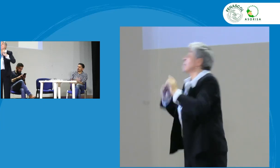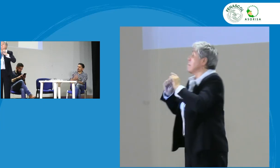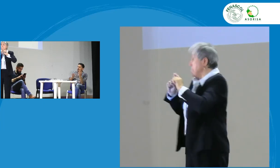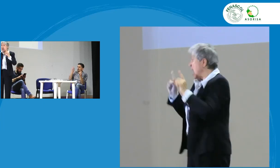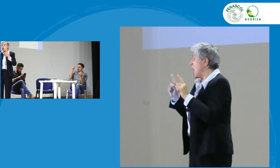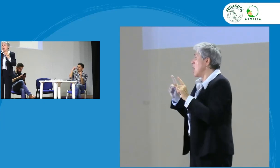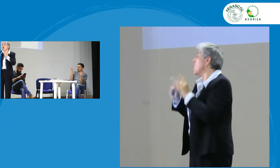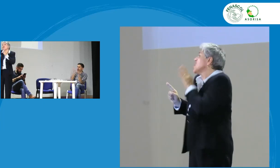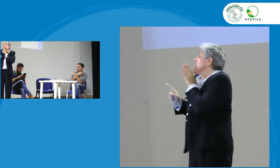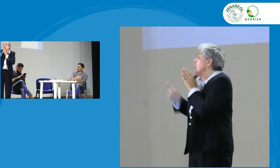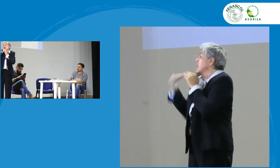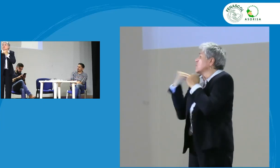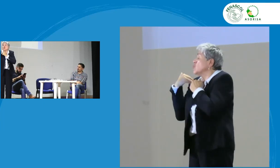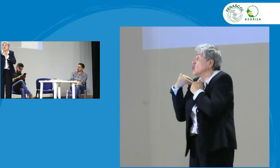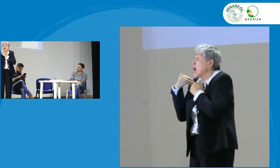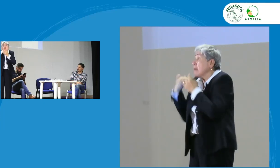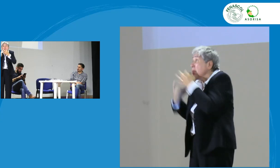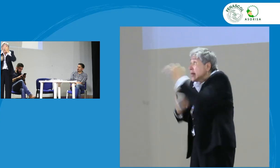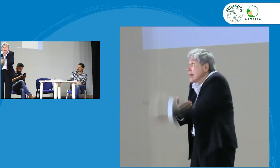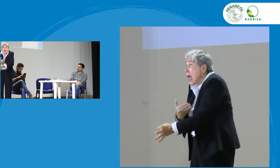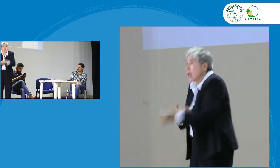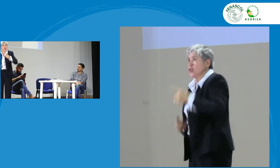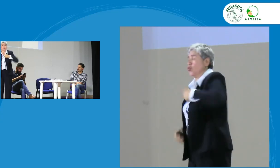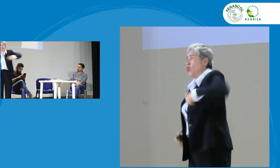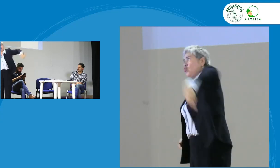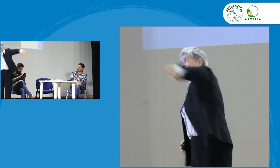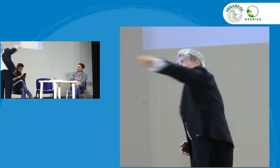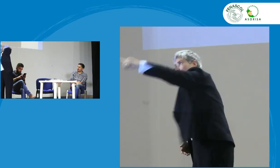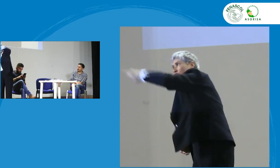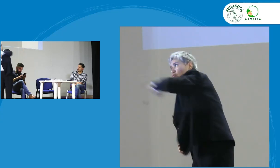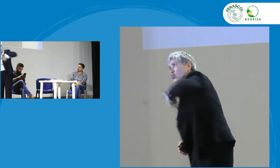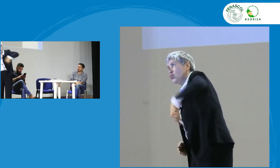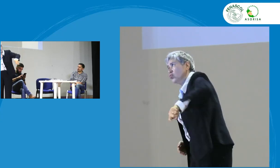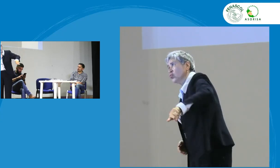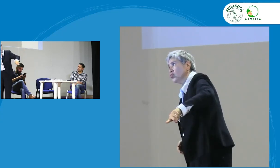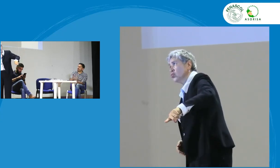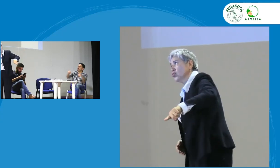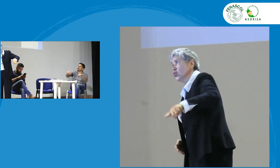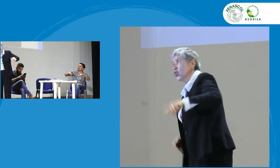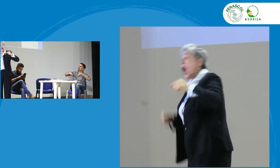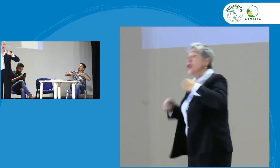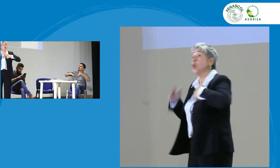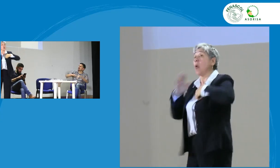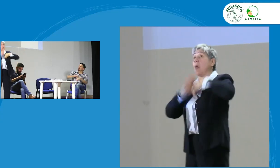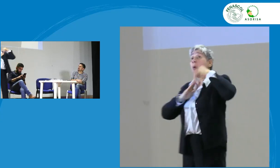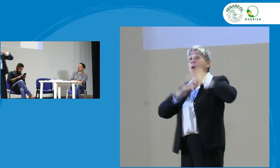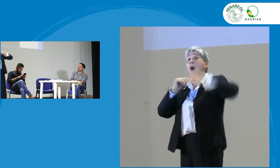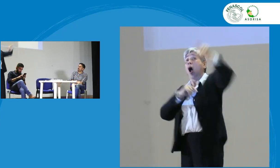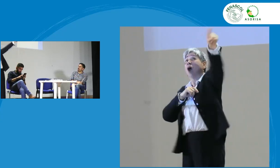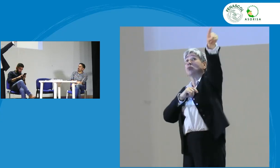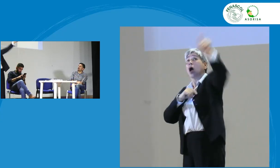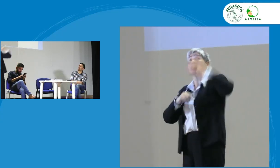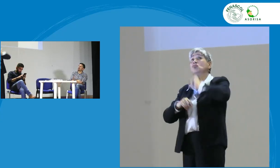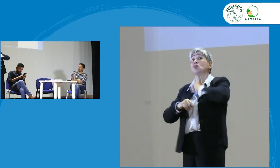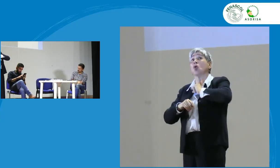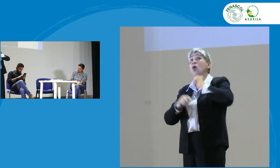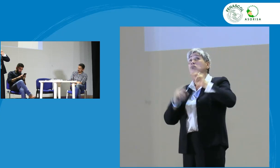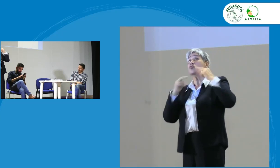vamos todo un proceso pero quiénes son los responsables la verdad es que somos todos todos somos los responsables no podemos